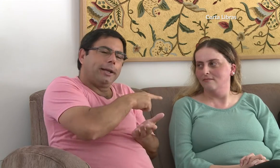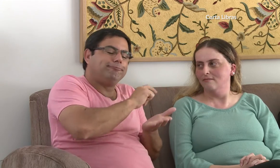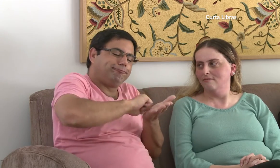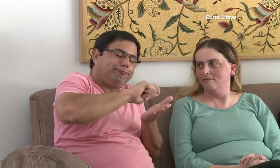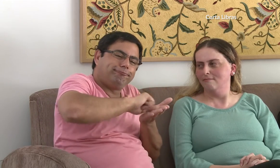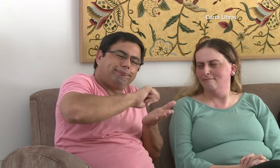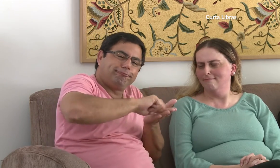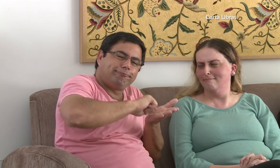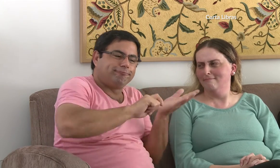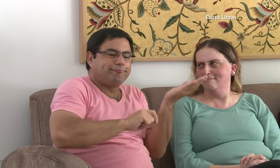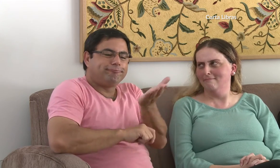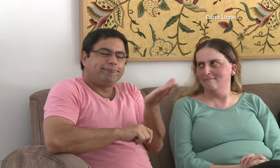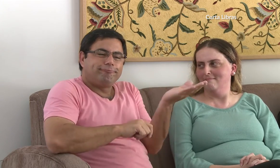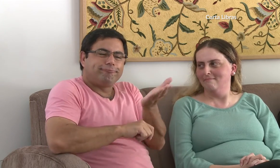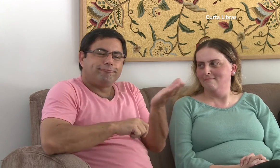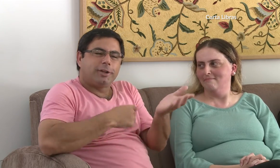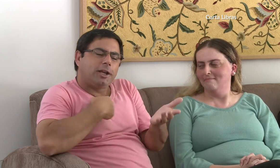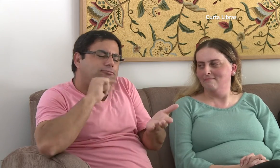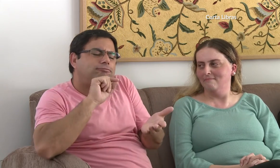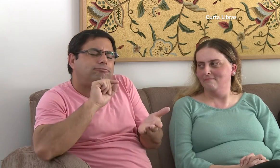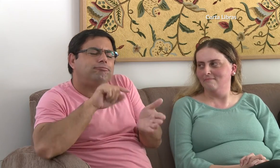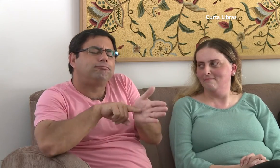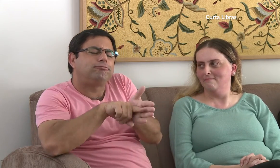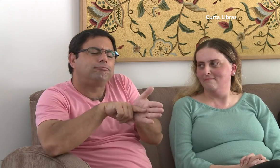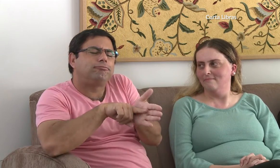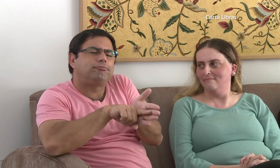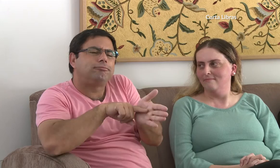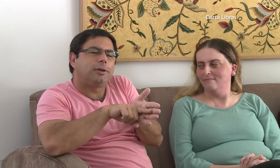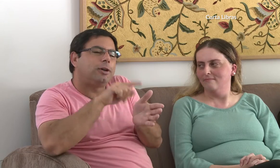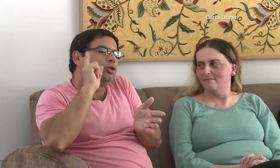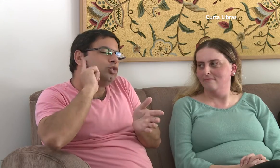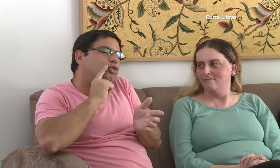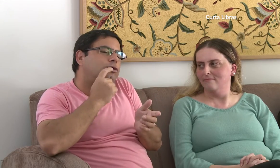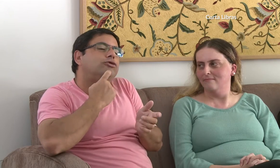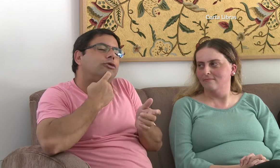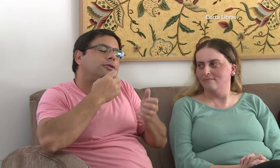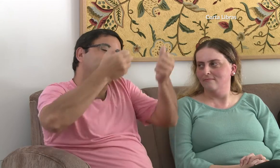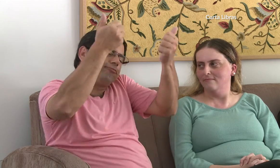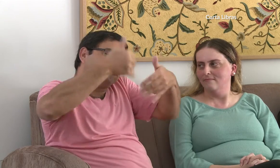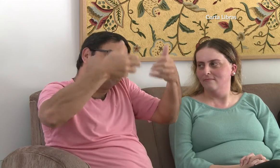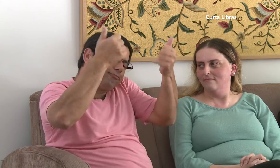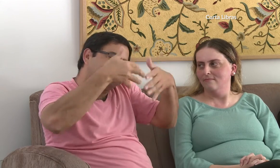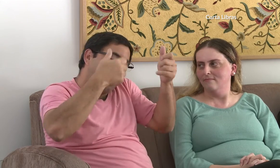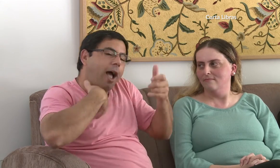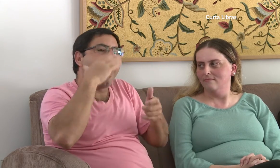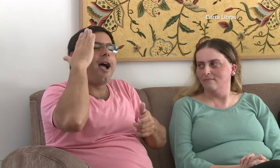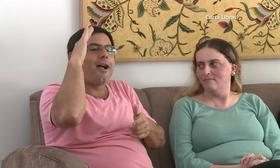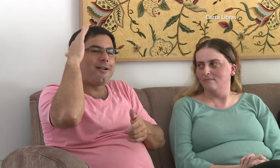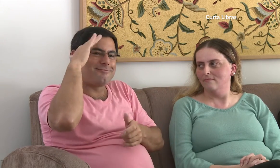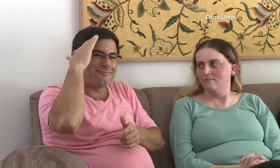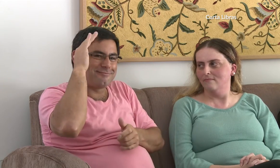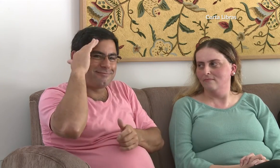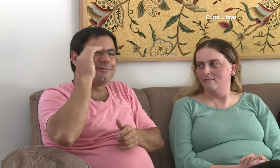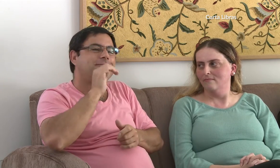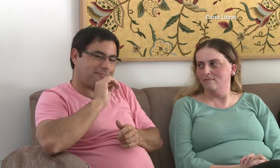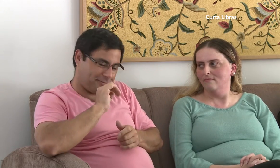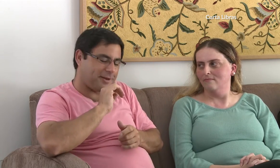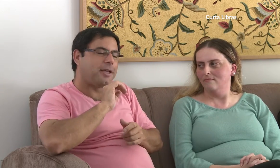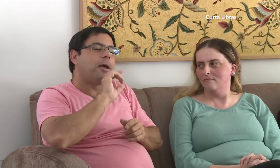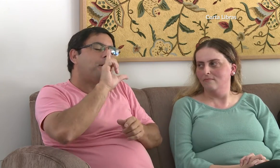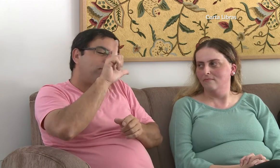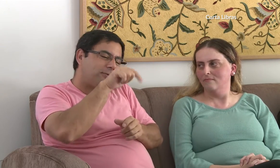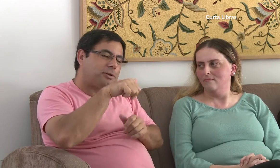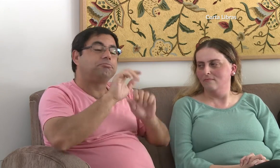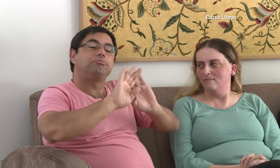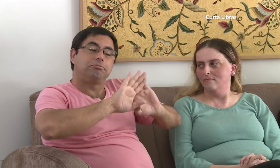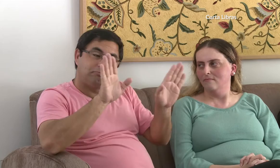Enquanto o Jorge e ela se comunicavam através de papel e caneta, eu ficava perto, perguntando, e